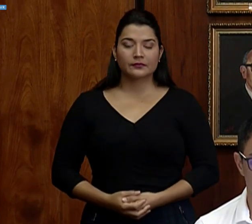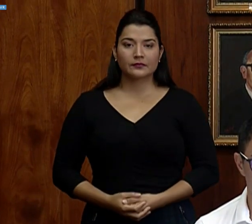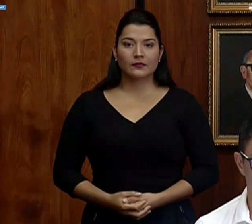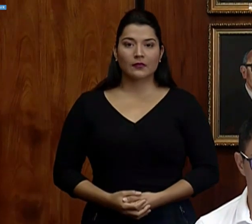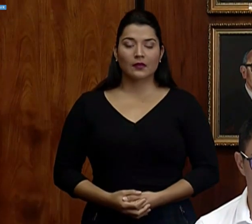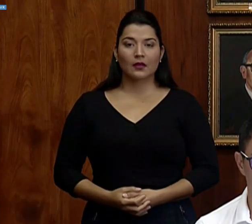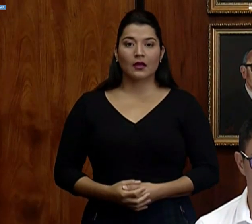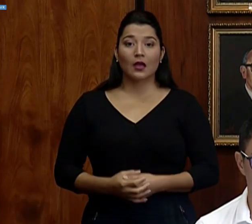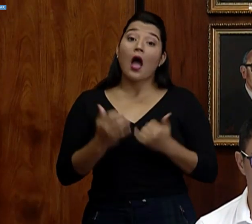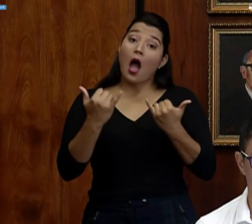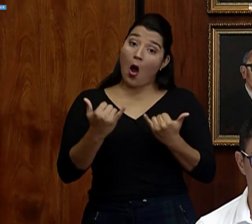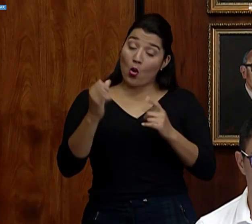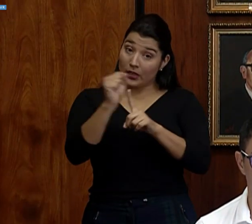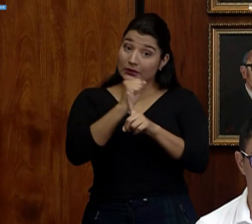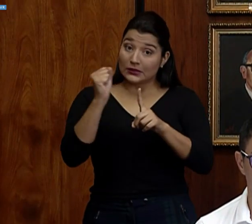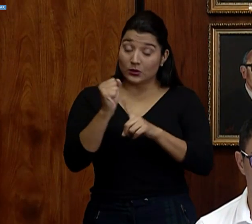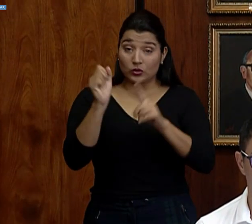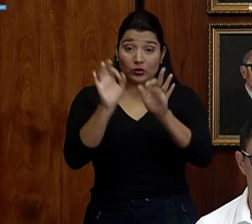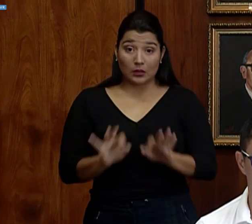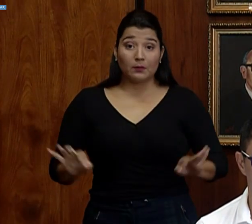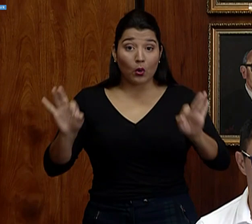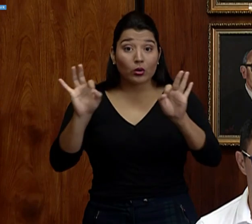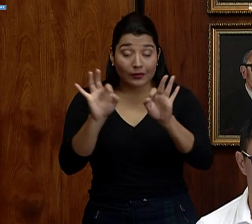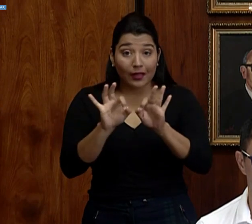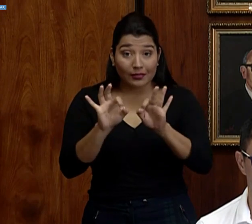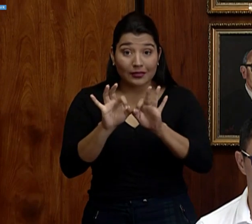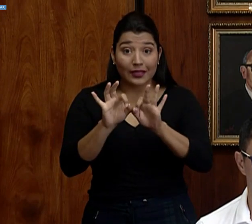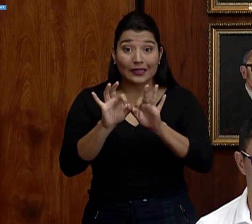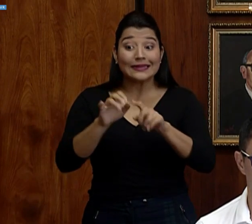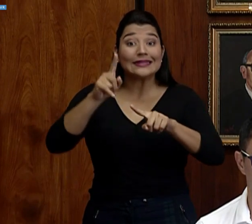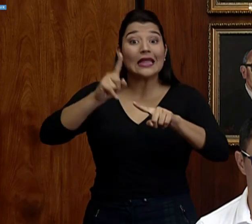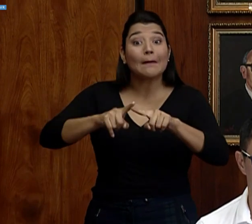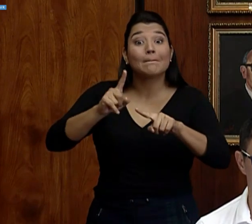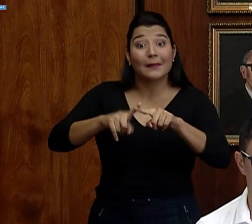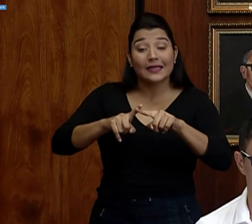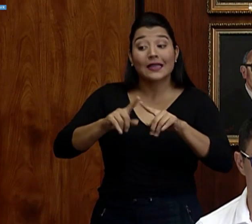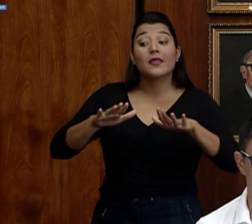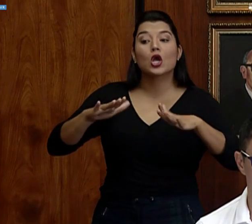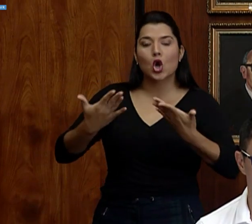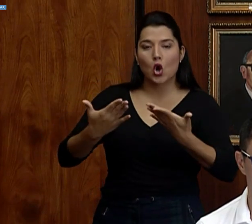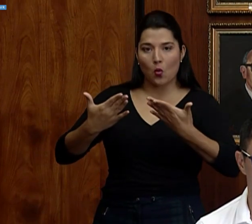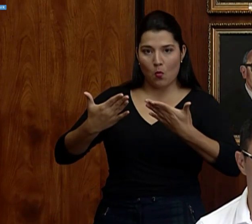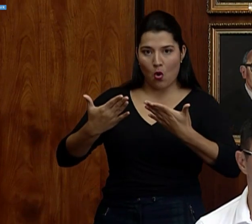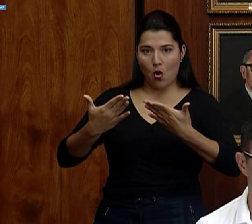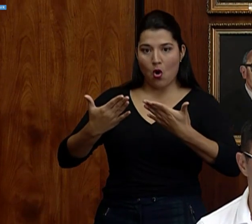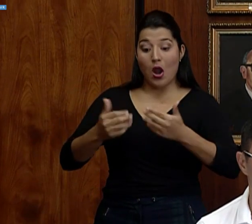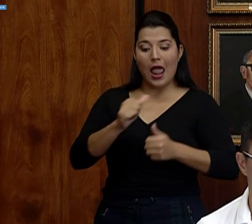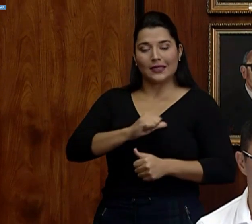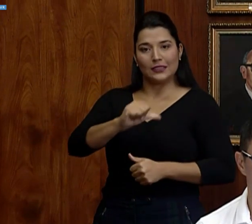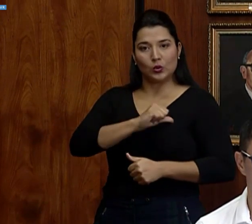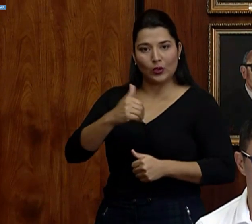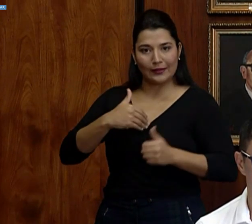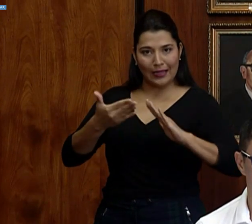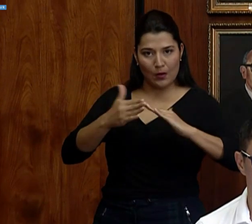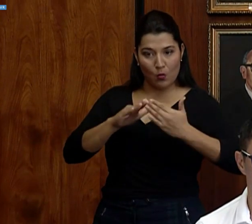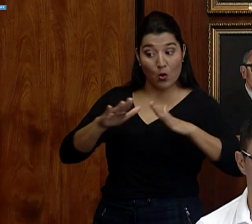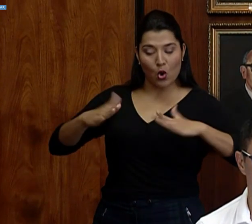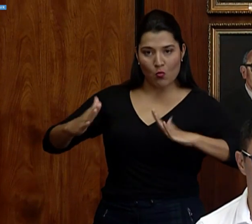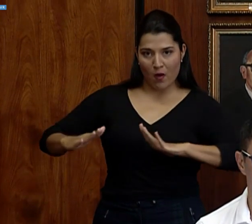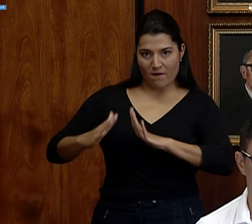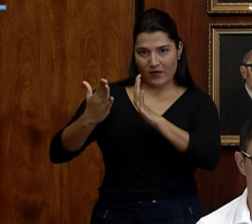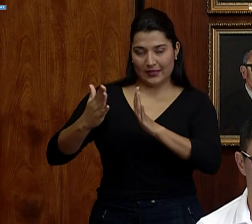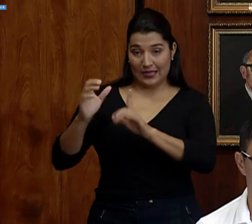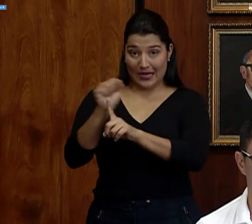Hay una situación importante y es que la respuesta de la población nos ayudará también a saber cuál es el desenlace de